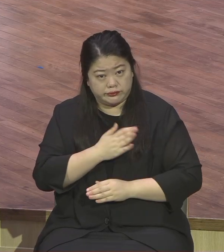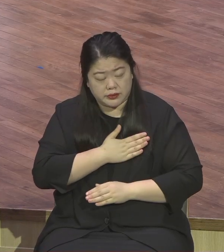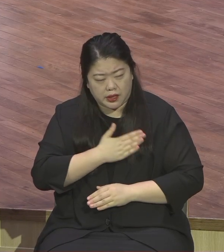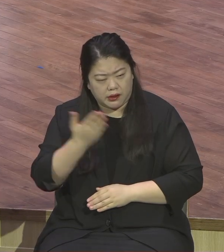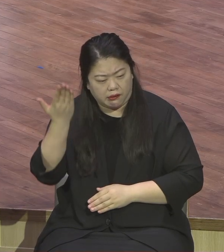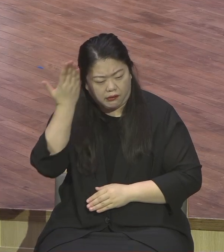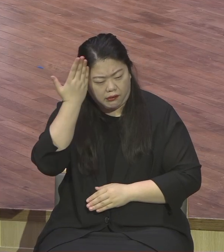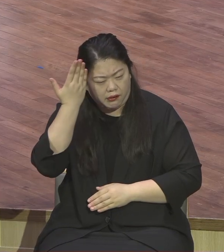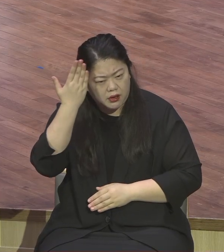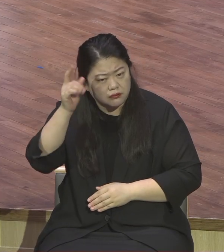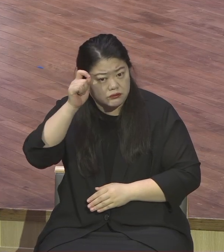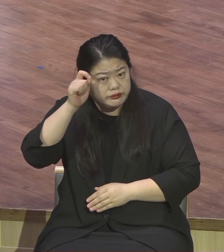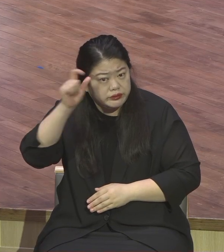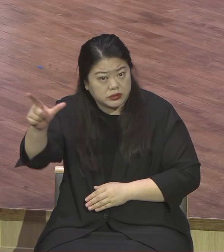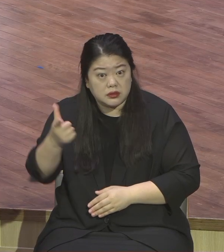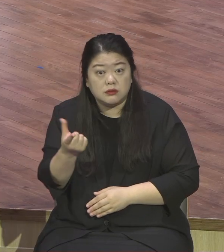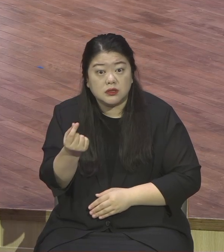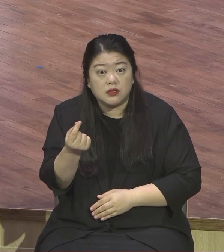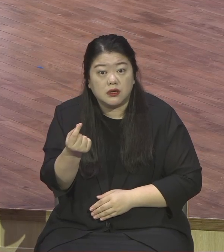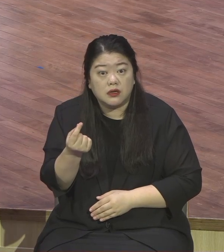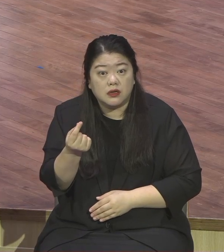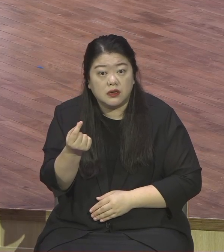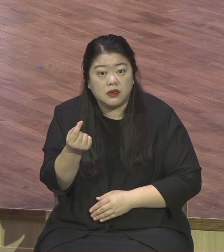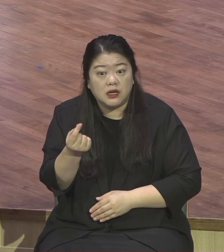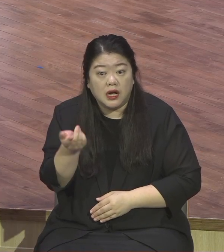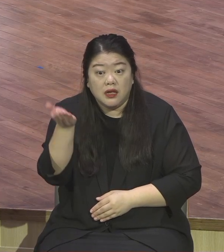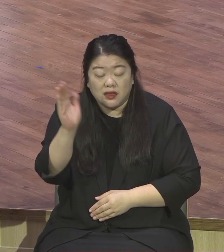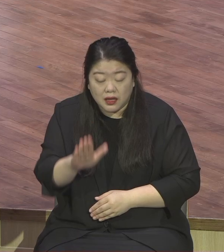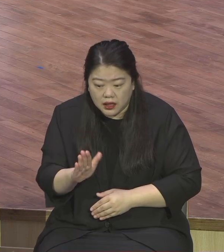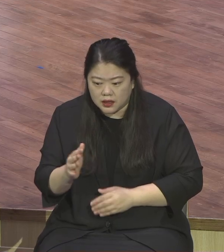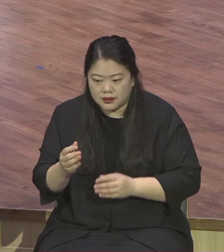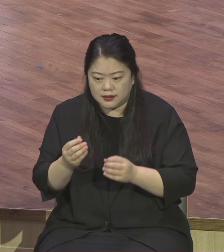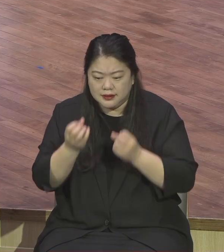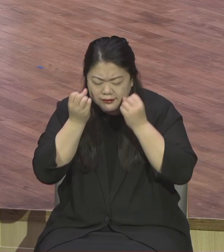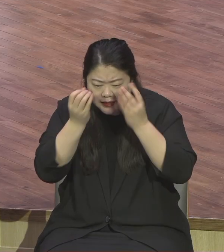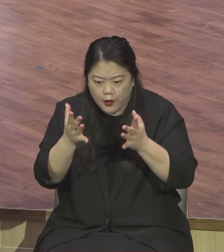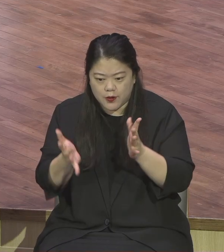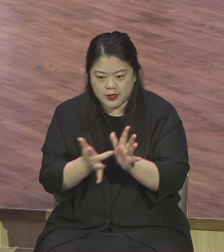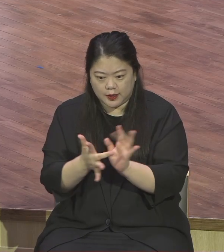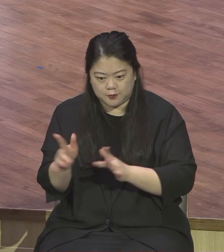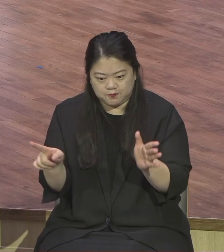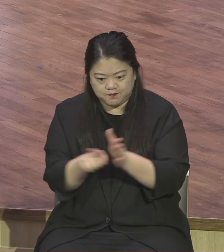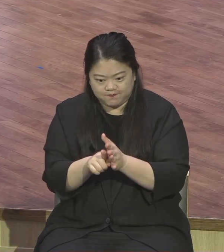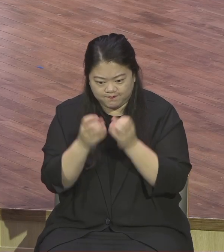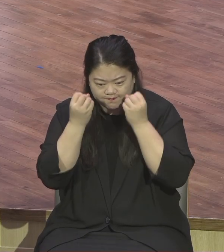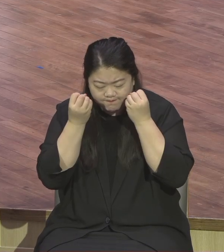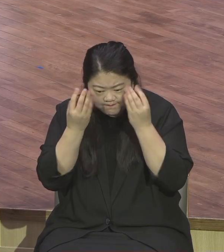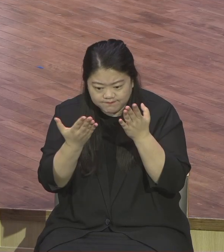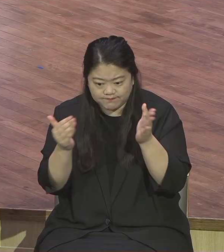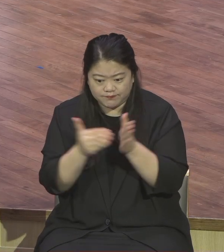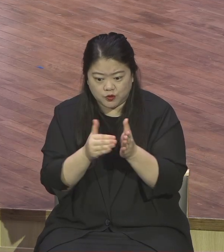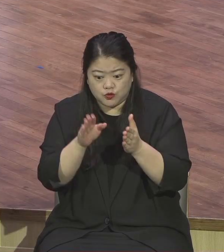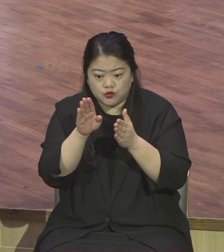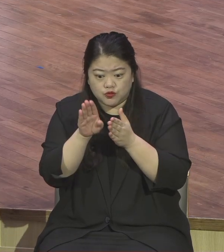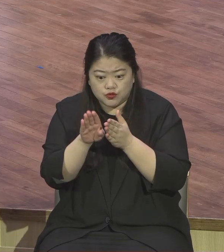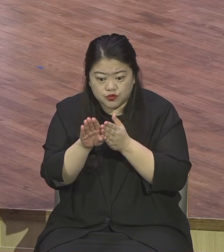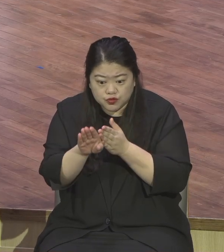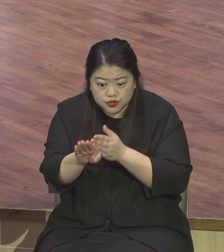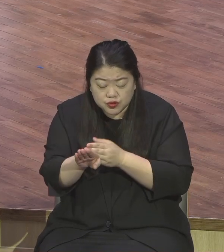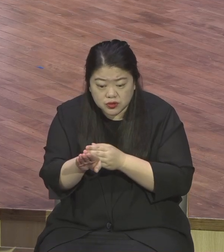보고해야 돼 전부 보고해야 돼 한두 개가 보고 정도가 아니라 보통 힘든 게 아니고